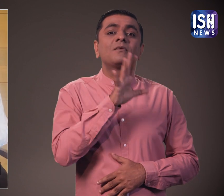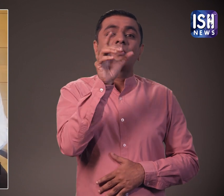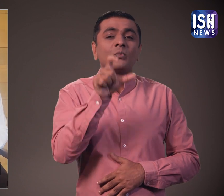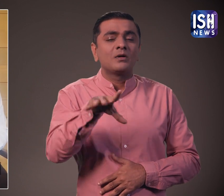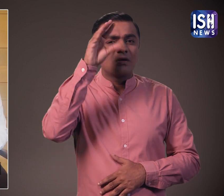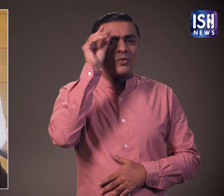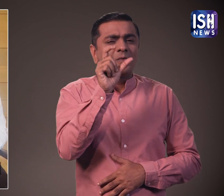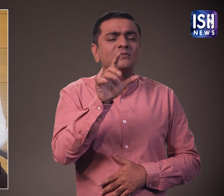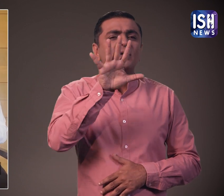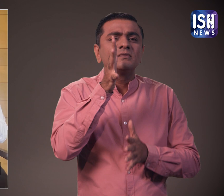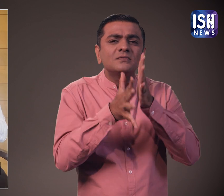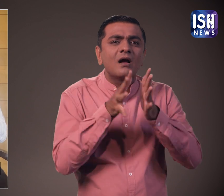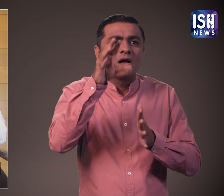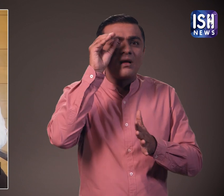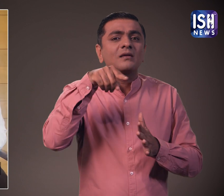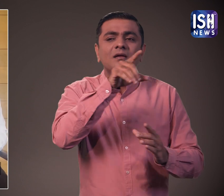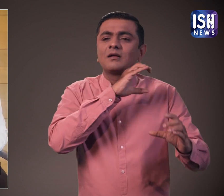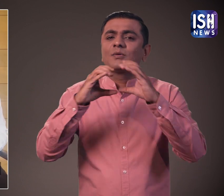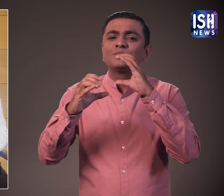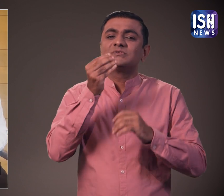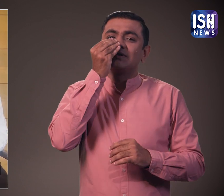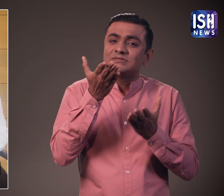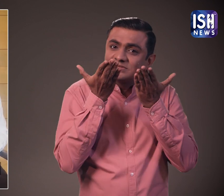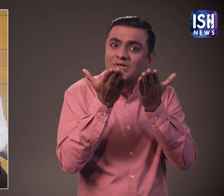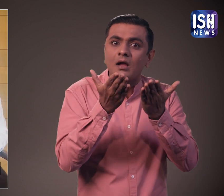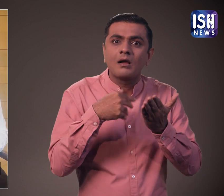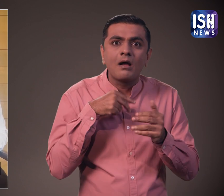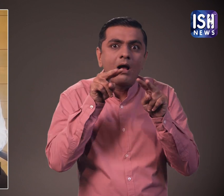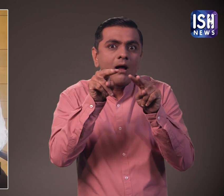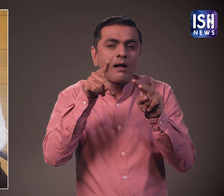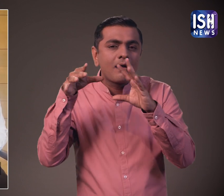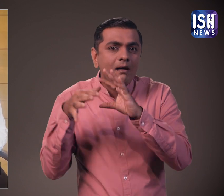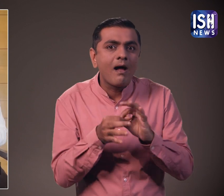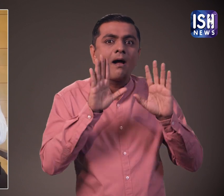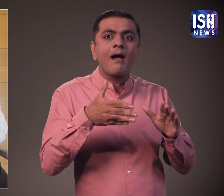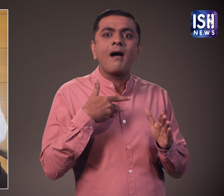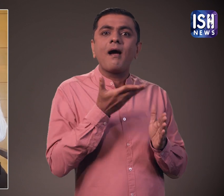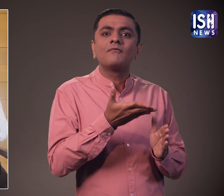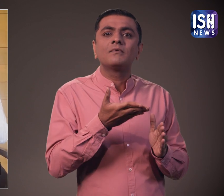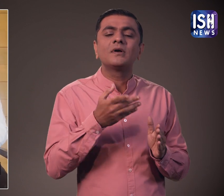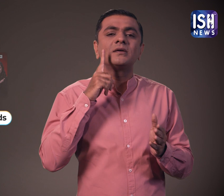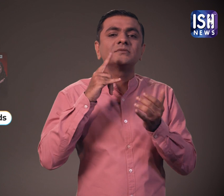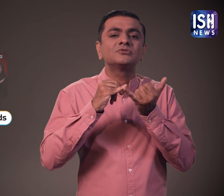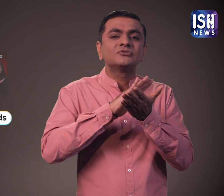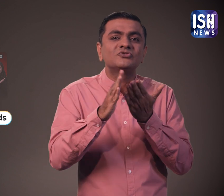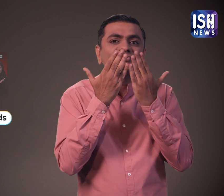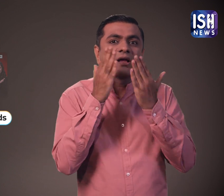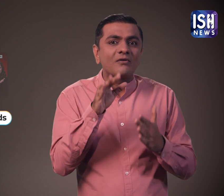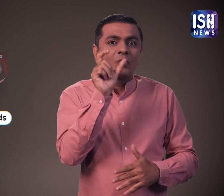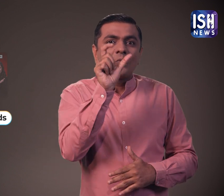एक दिन में पांच शब्द सीखकर आप डेख से असानी से समवाद कर सकते हैं। आयसेच शिक्षा पहले से ही हर रोज शब्दों के लिए सांकित जारी